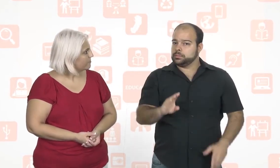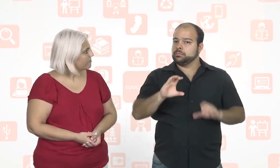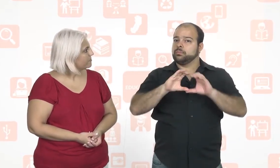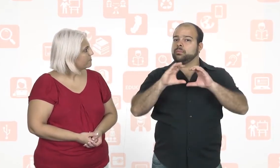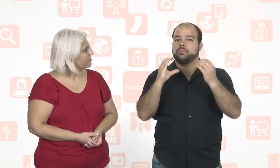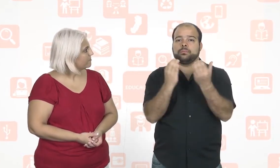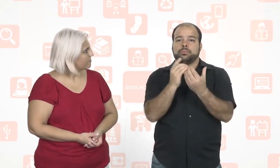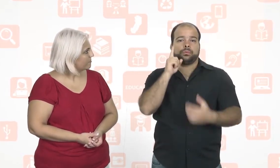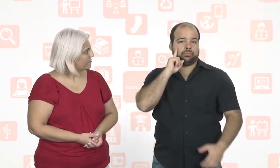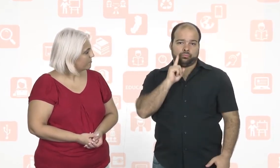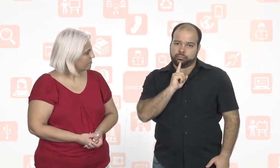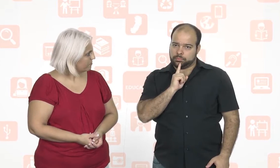Sabe por quê?